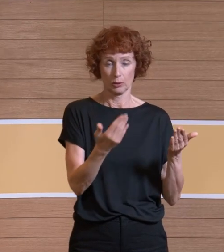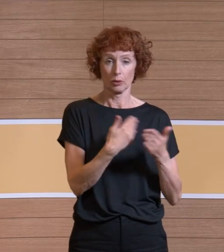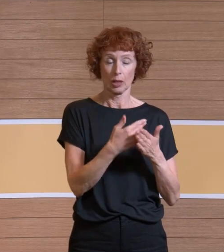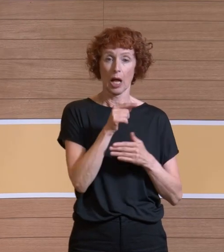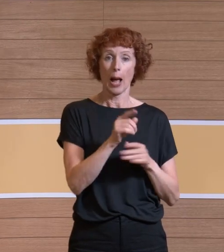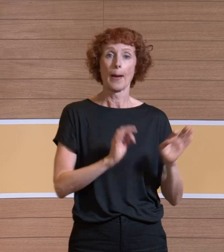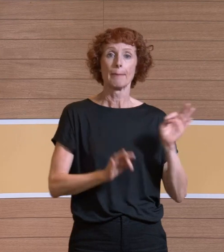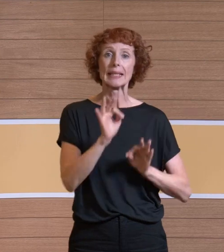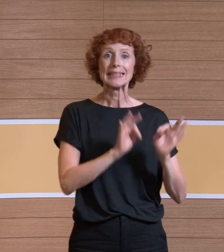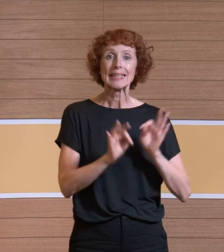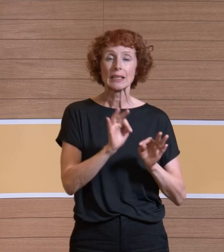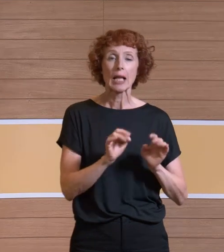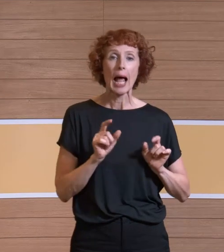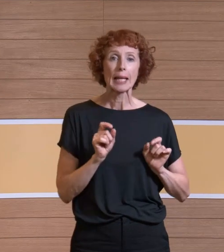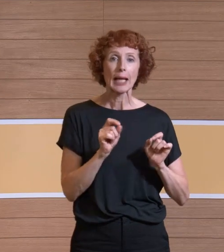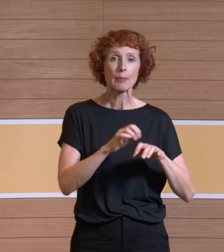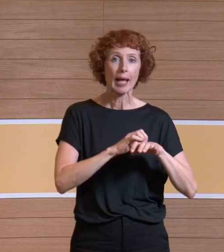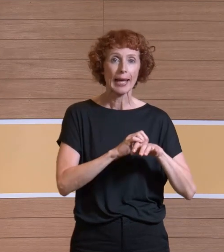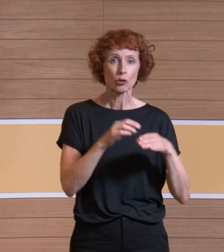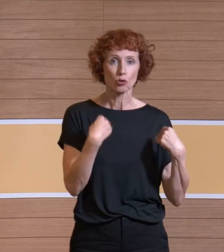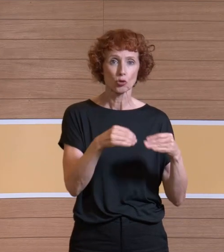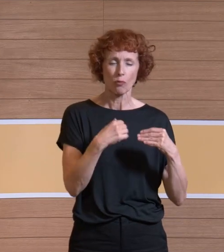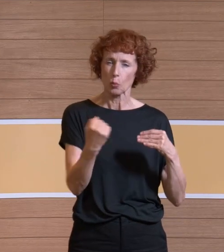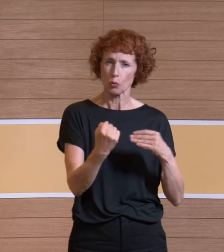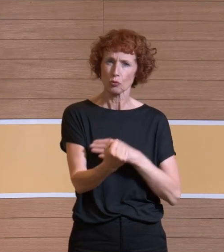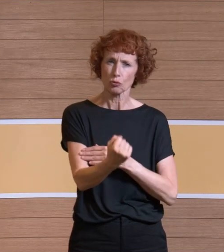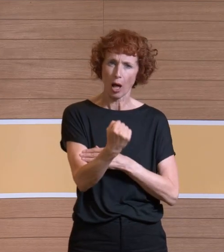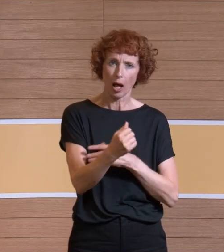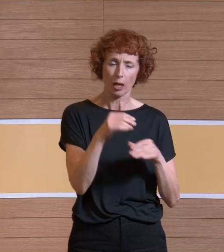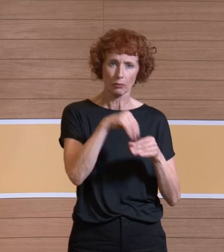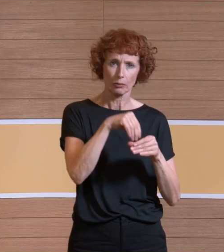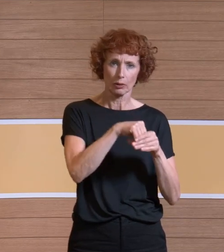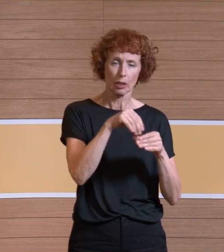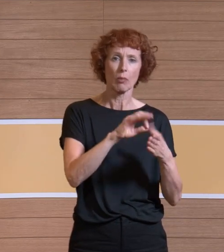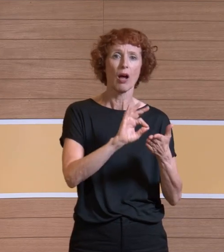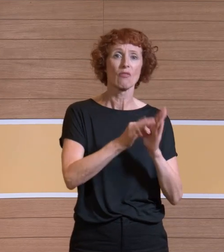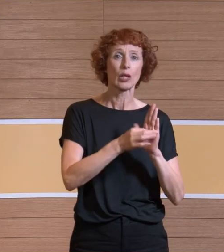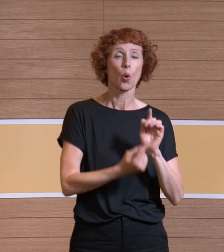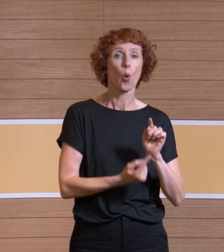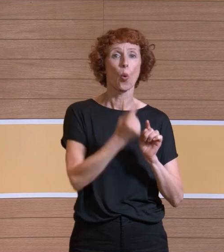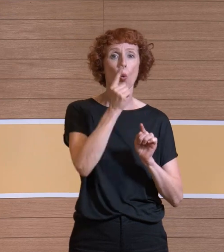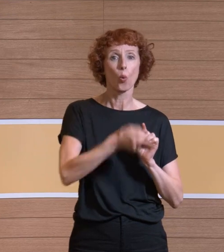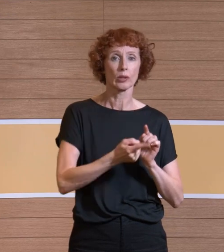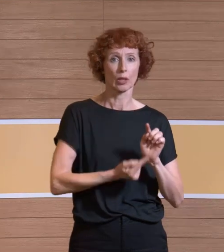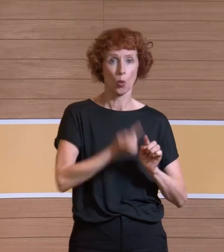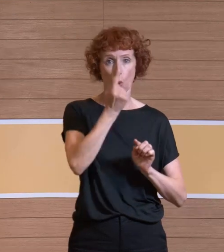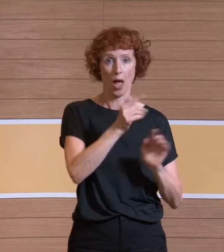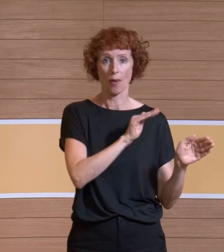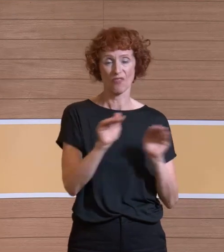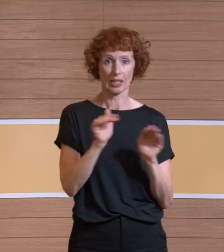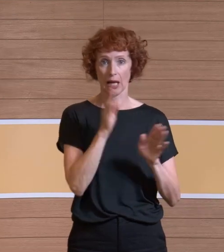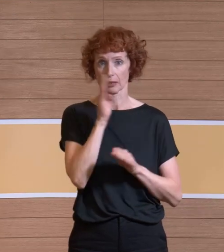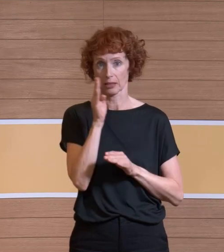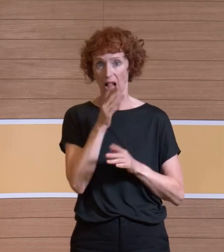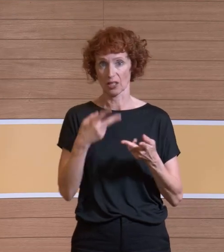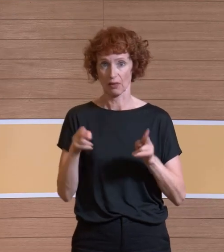Partikeln, die mit krebserrenkenden Stoffen richtig stark beladen sind. Faktor 100 höher als die Gasphase im Bereich von 10 hoch